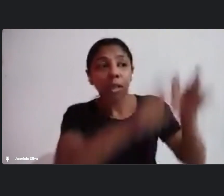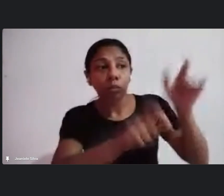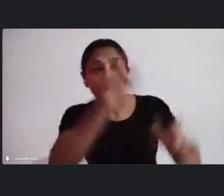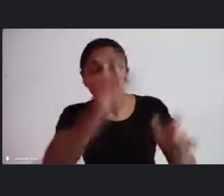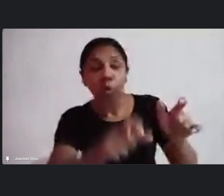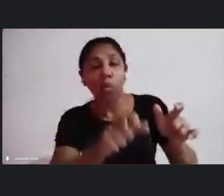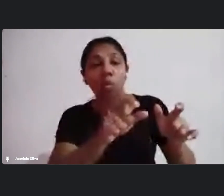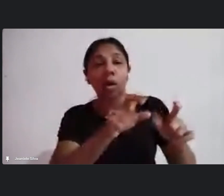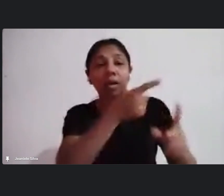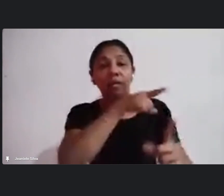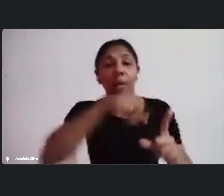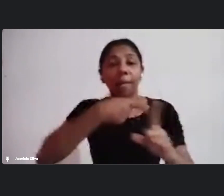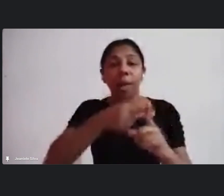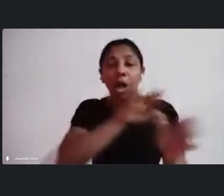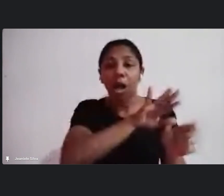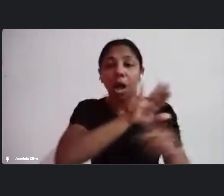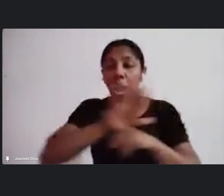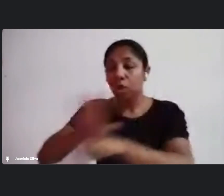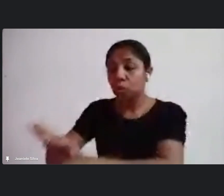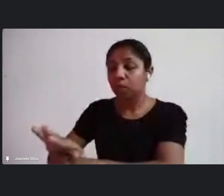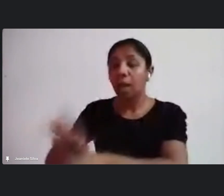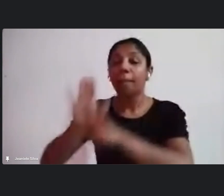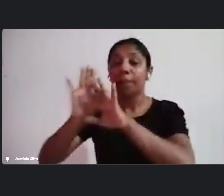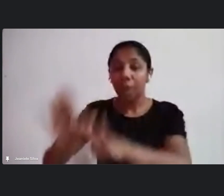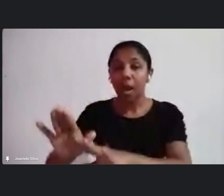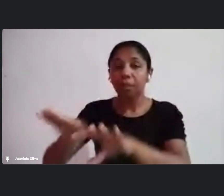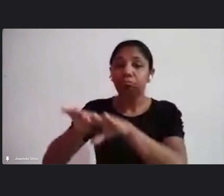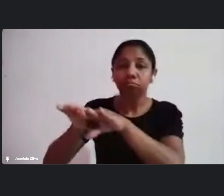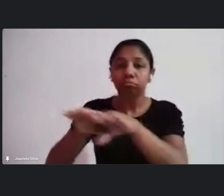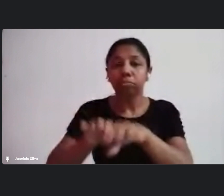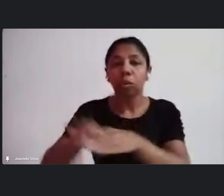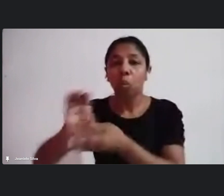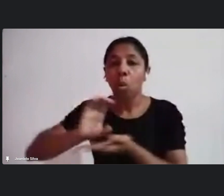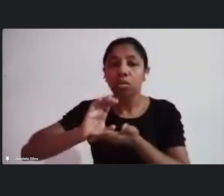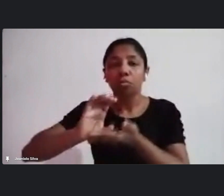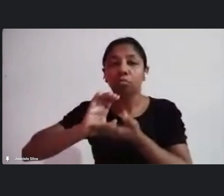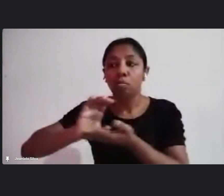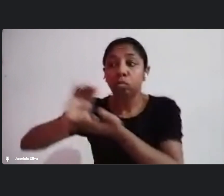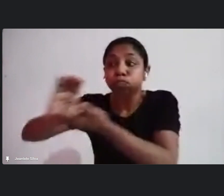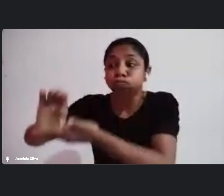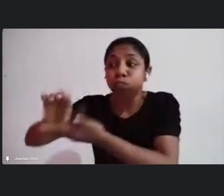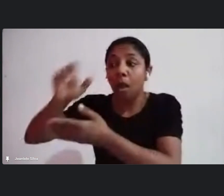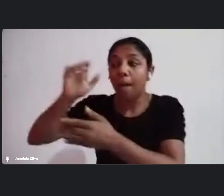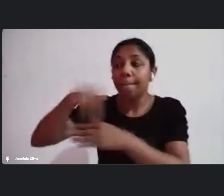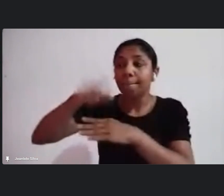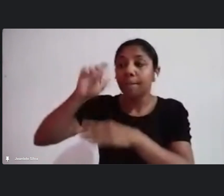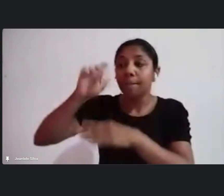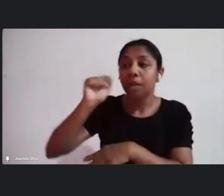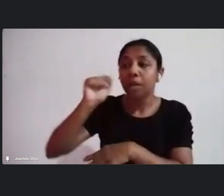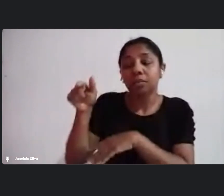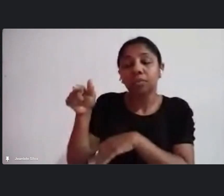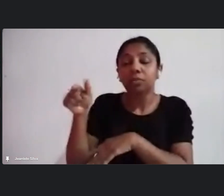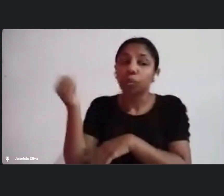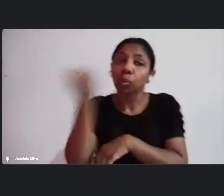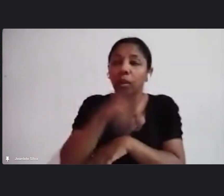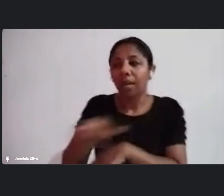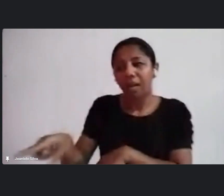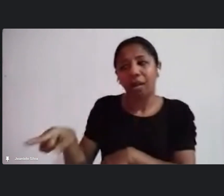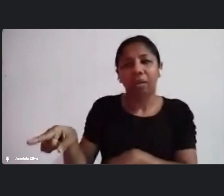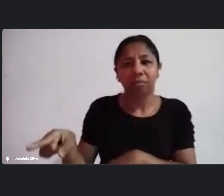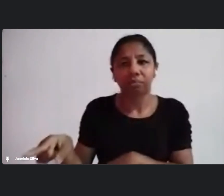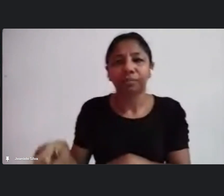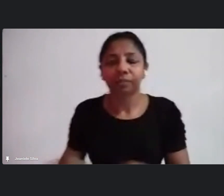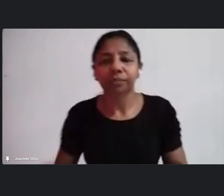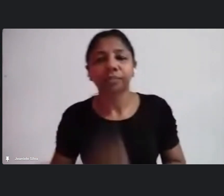mas que não sejam a parte substancial do orçamento do projeto certo essa preocupação que você